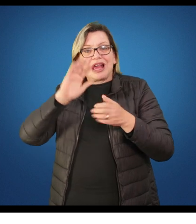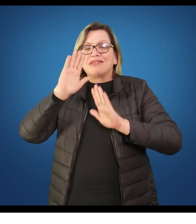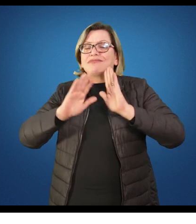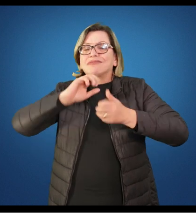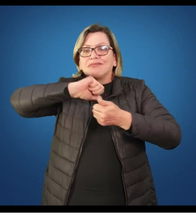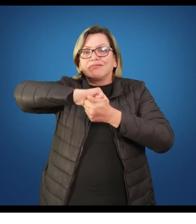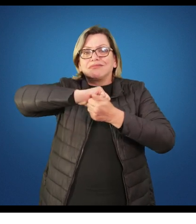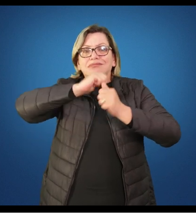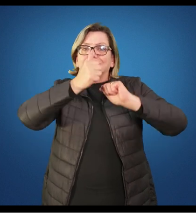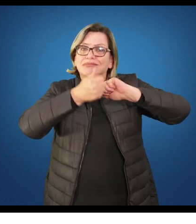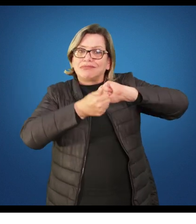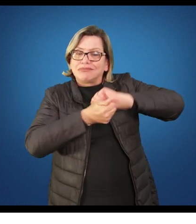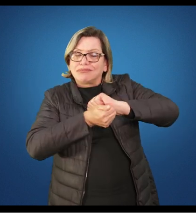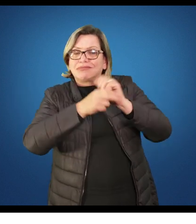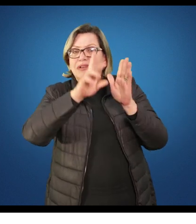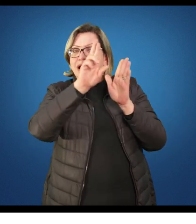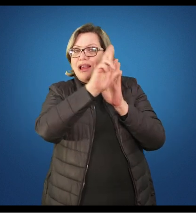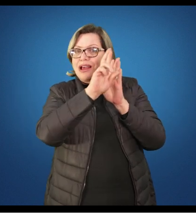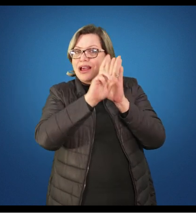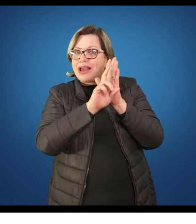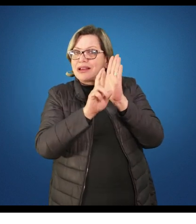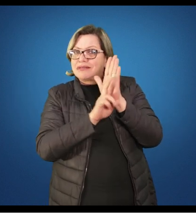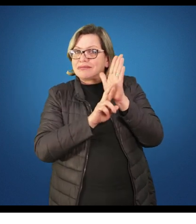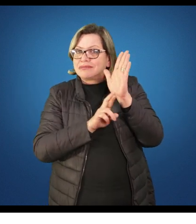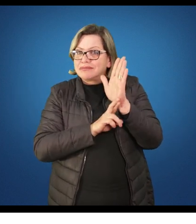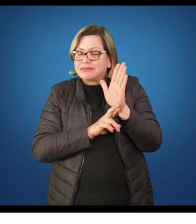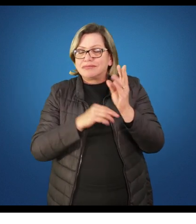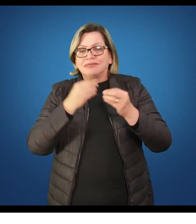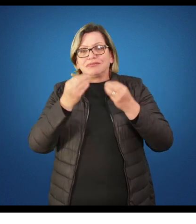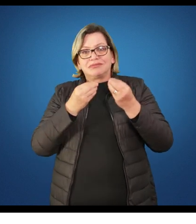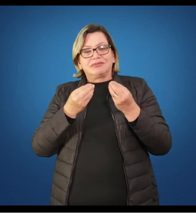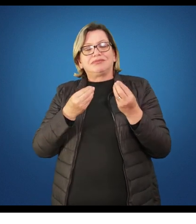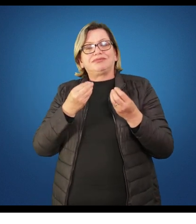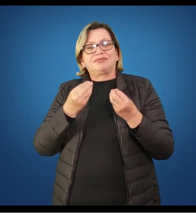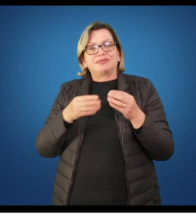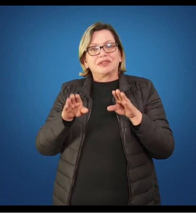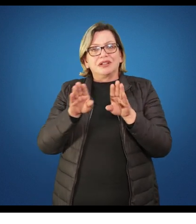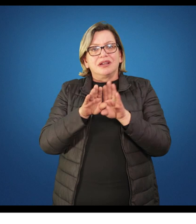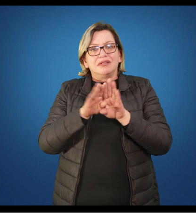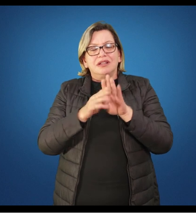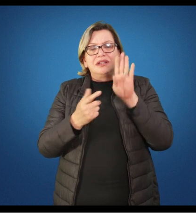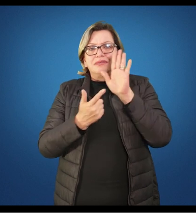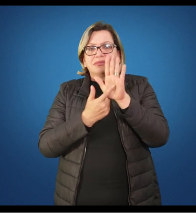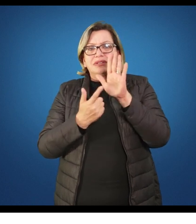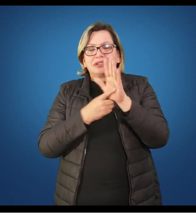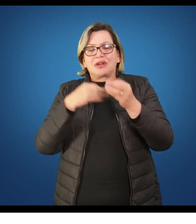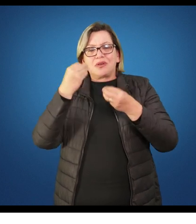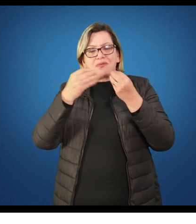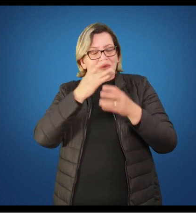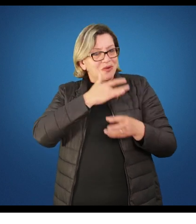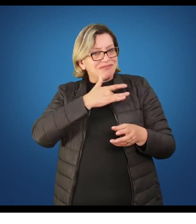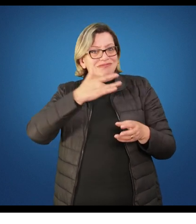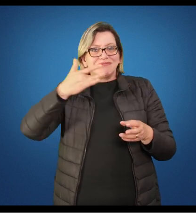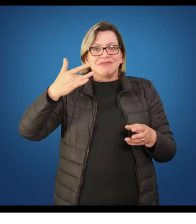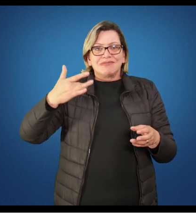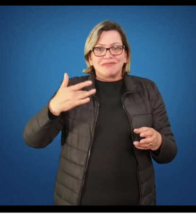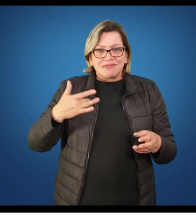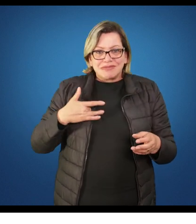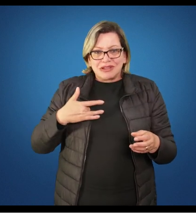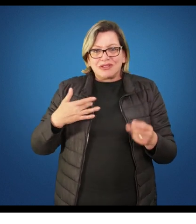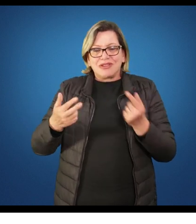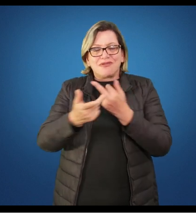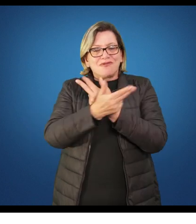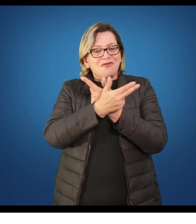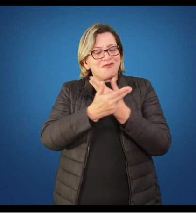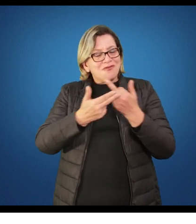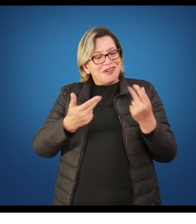vezes dadas por determinados interesses, também a questão de saúde, enfim, uma série de